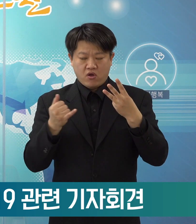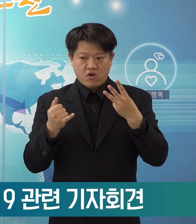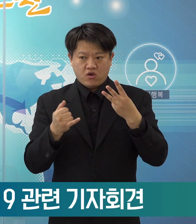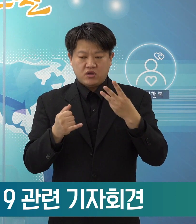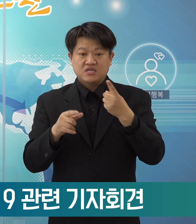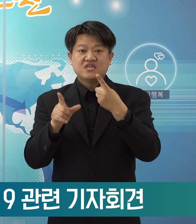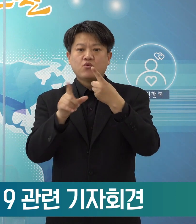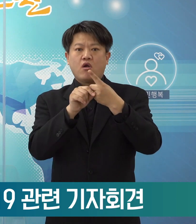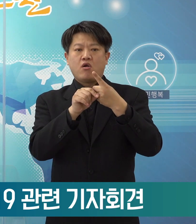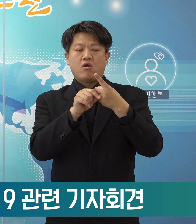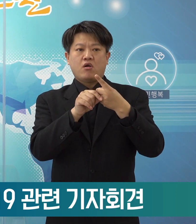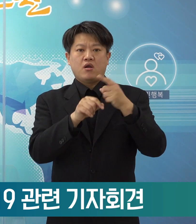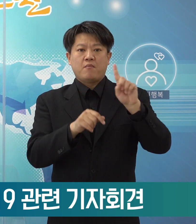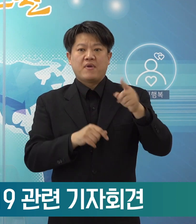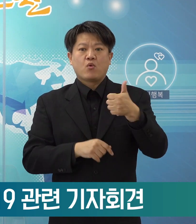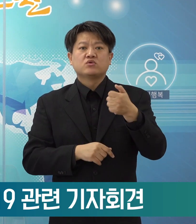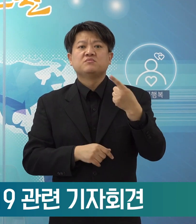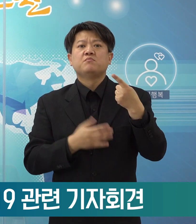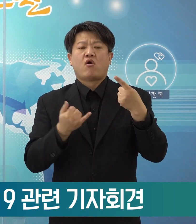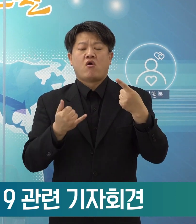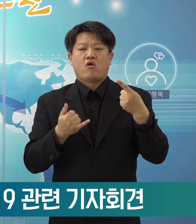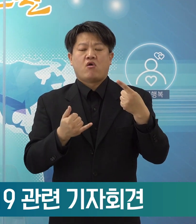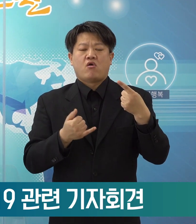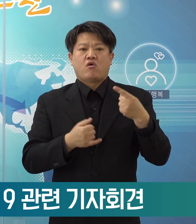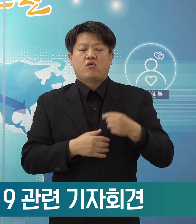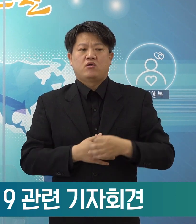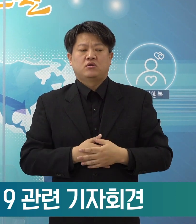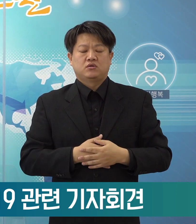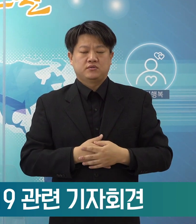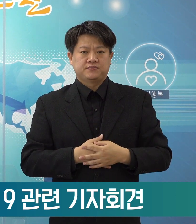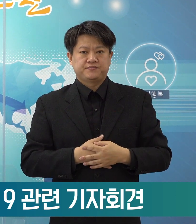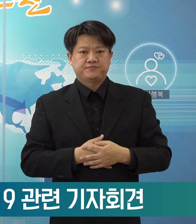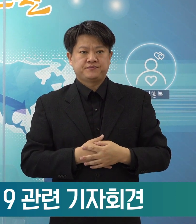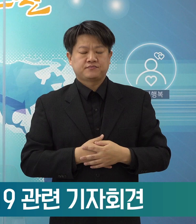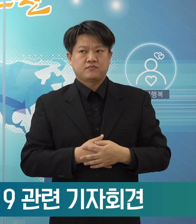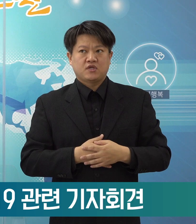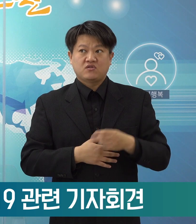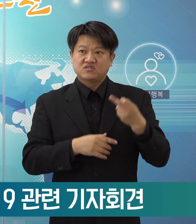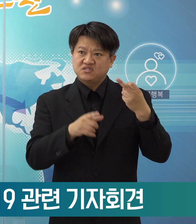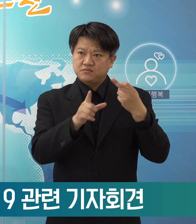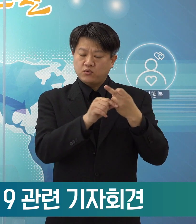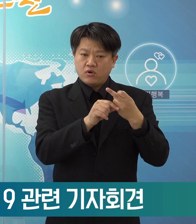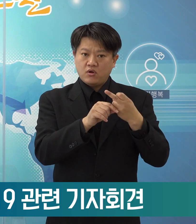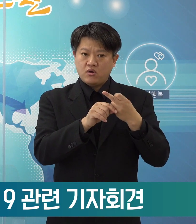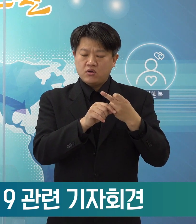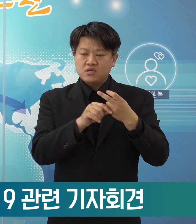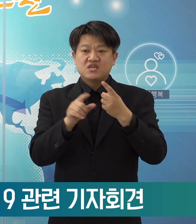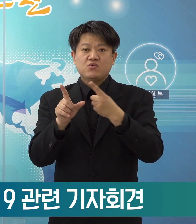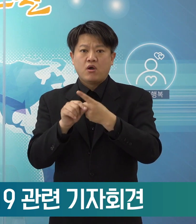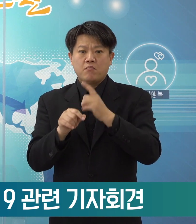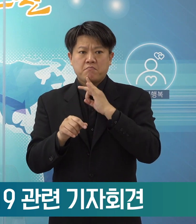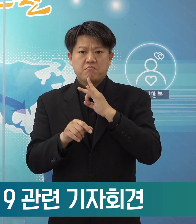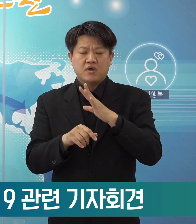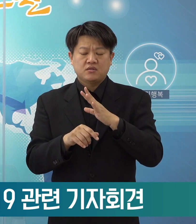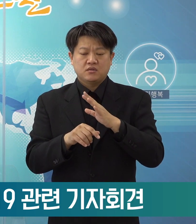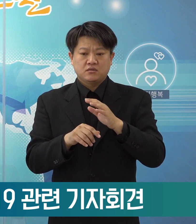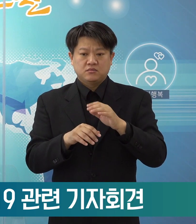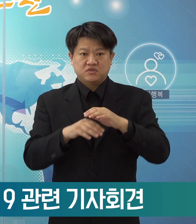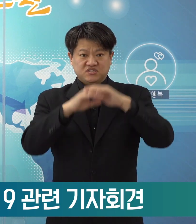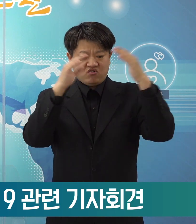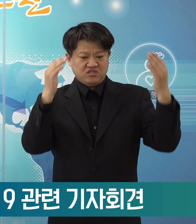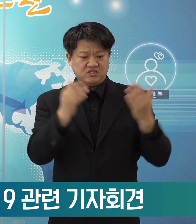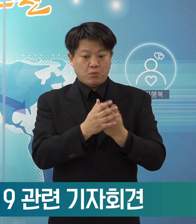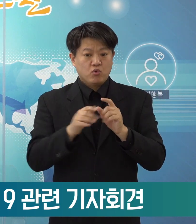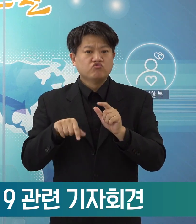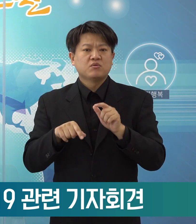151명 이렇게 돼서 12월하고 올 1월만 전체 우리